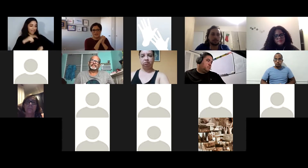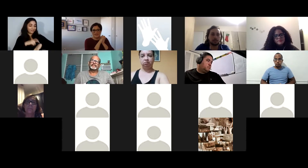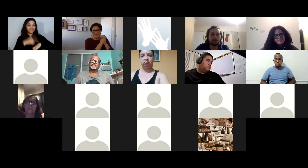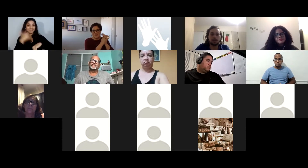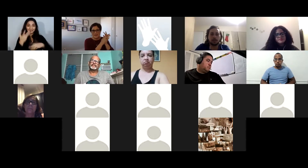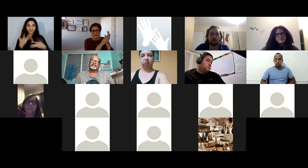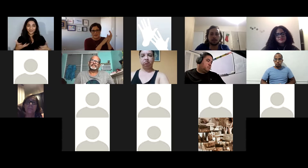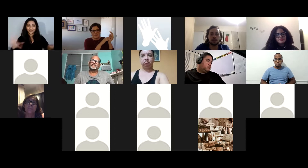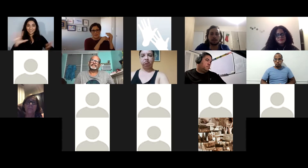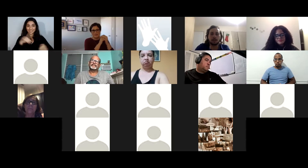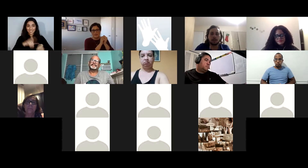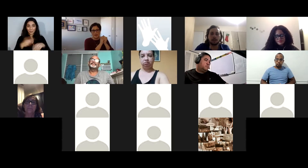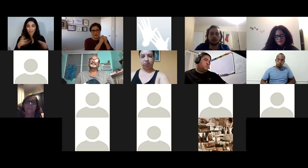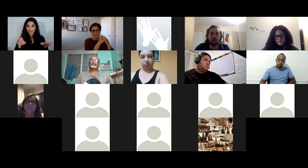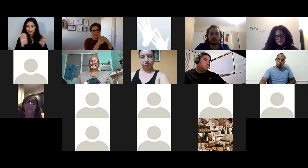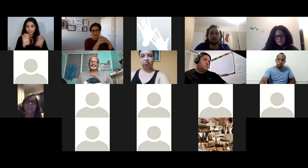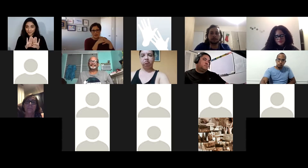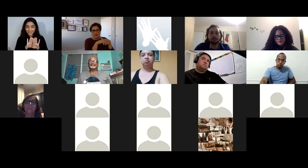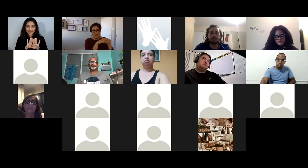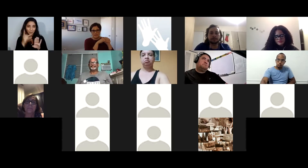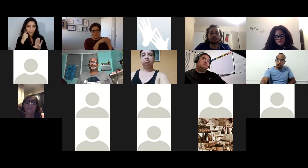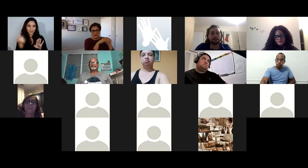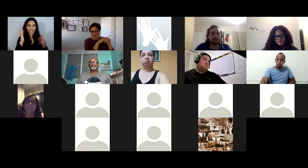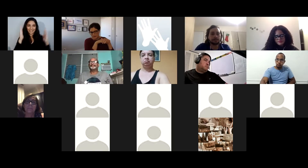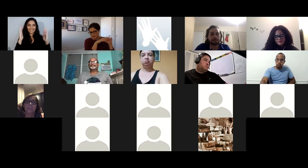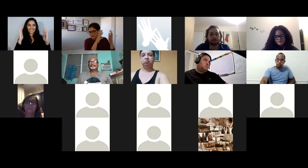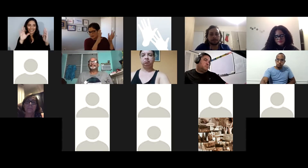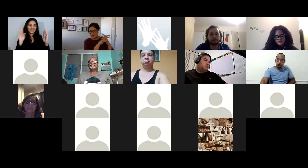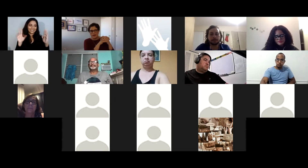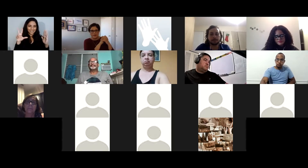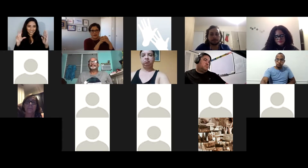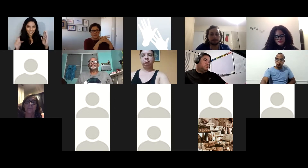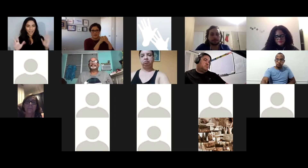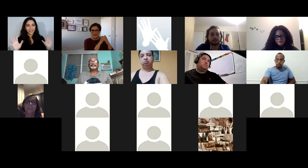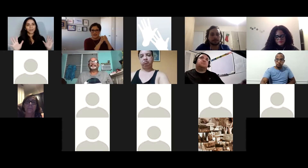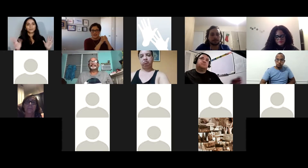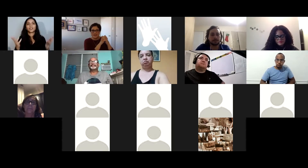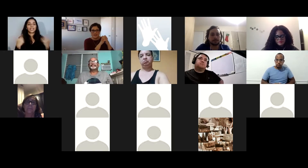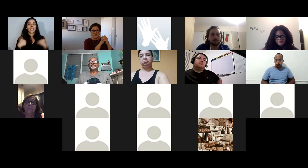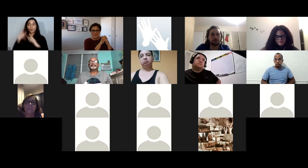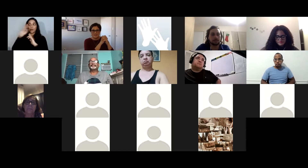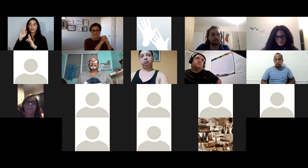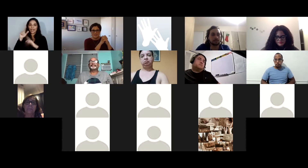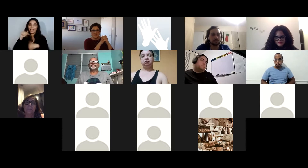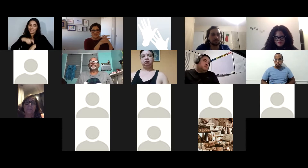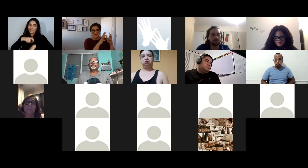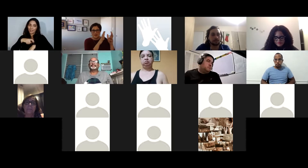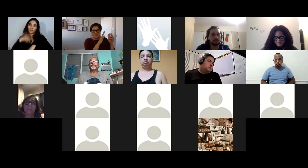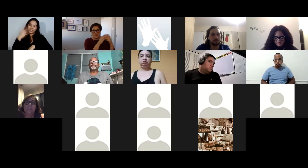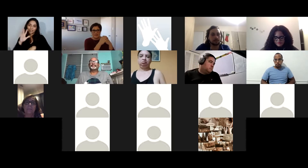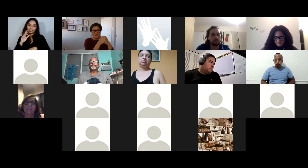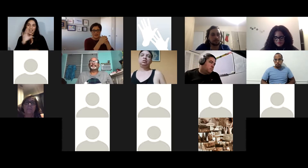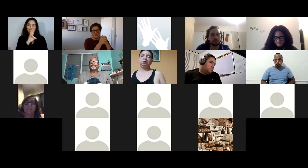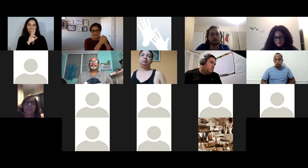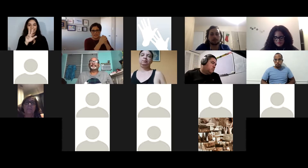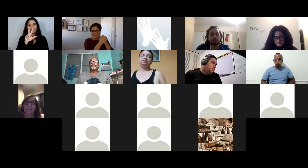de tiempo que habíamos separado para este foro y queremos respetar que ya son las siete y